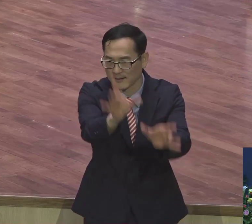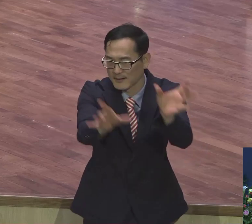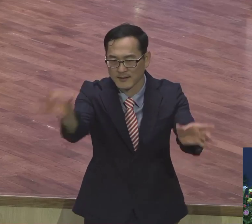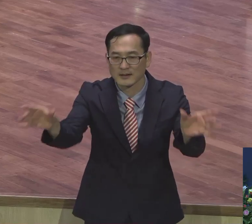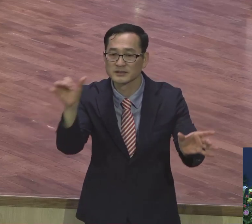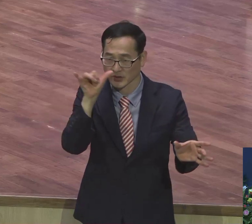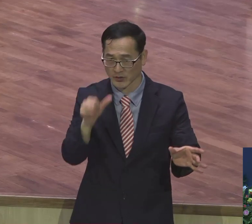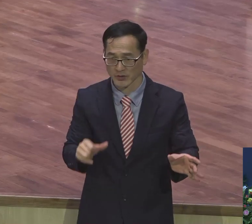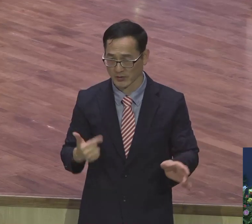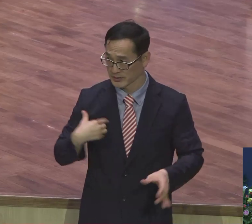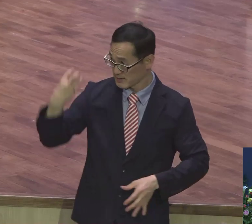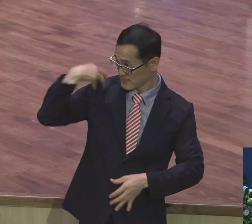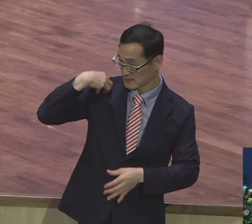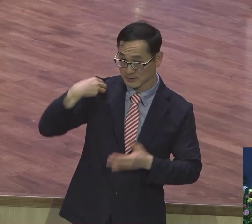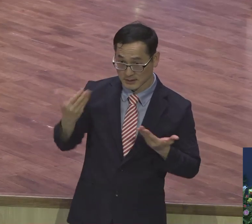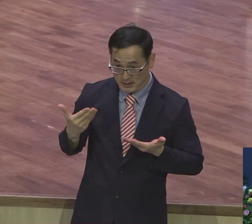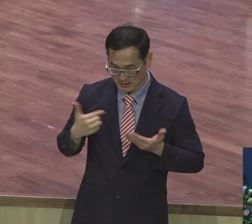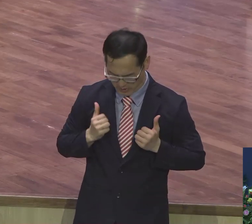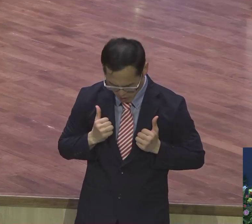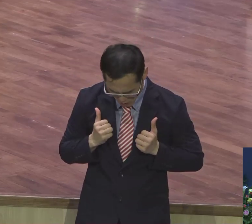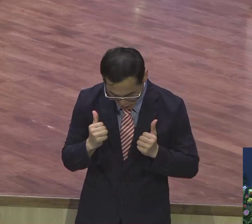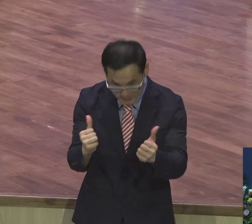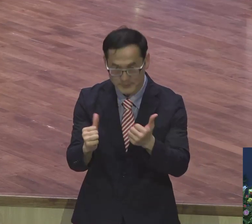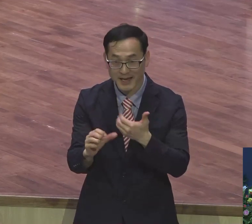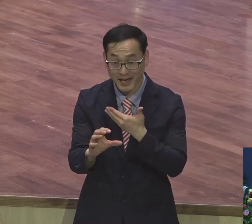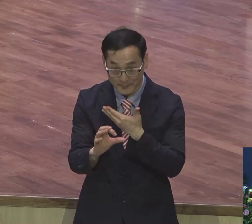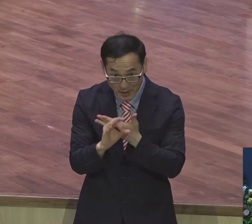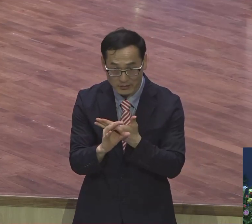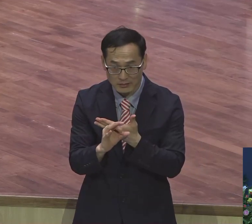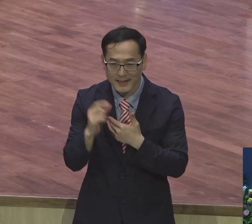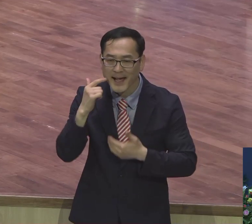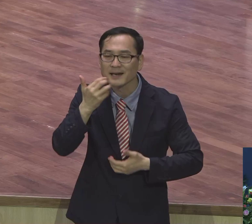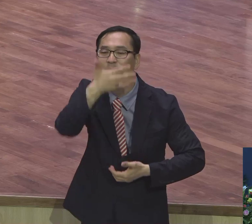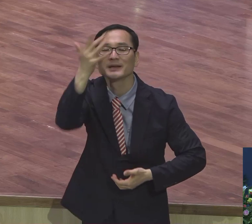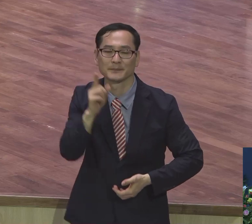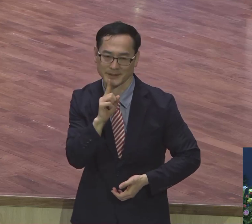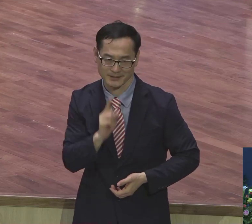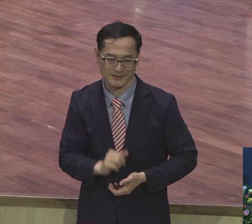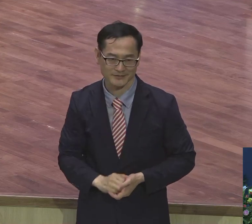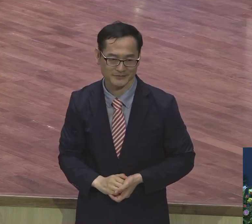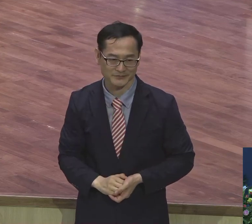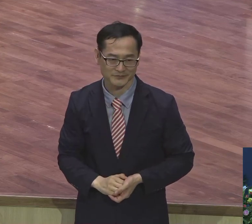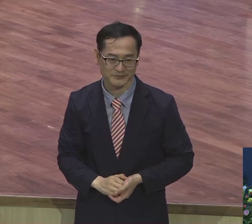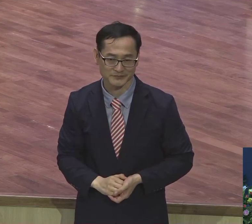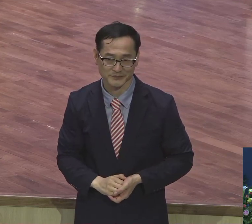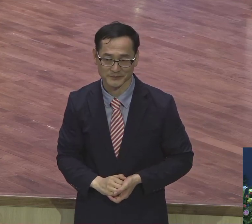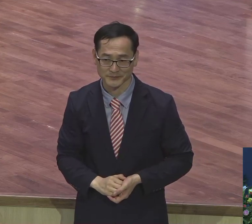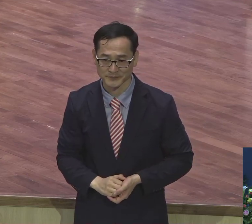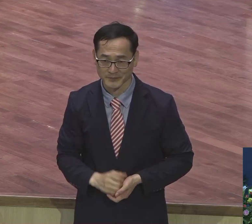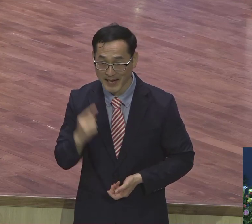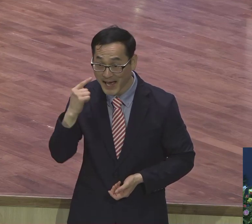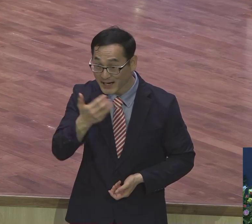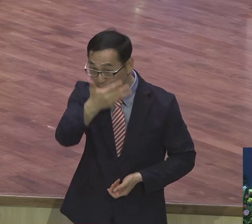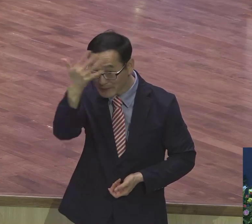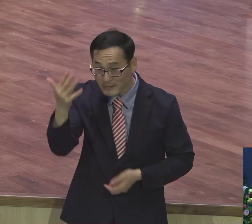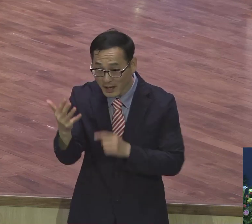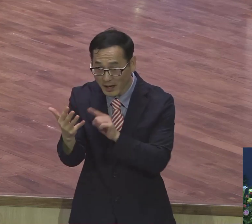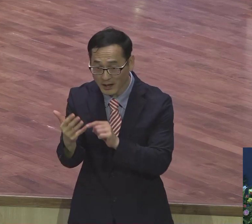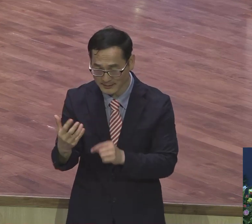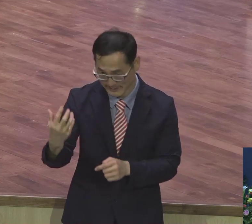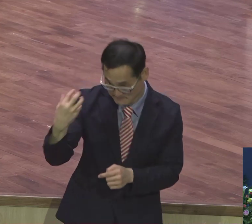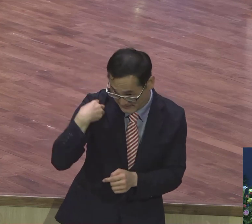자기가 해야 될 역할을 잘 할 때 아름답다. 그리 말합니다. 아시겠어요. 아름답다 말. 그 말이에요.